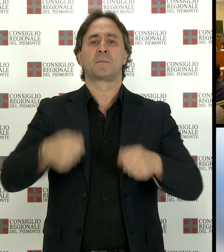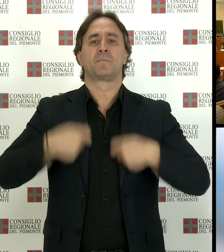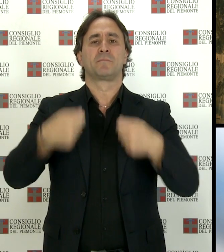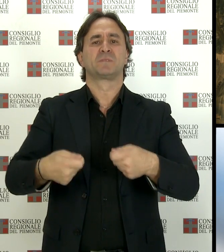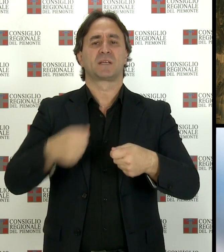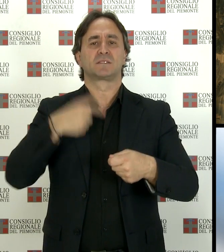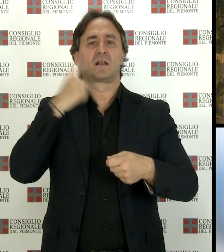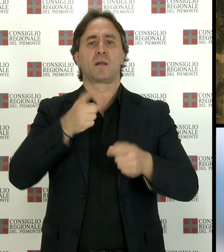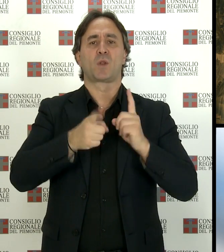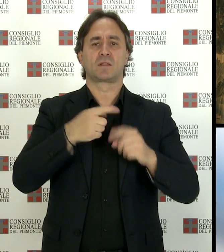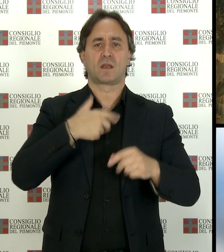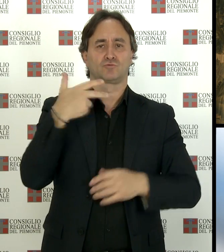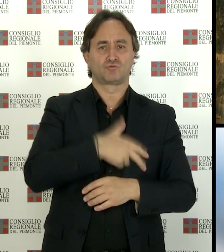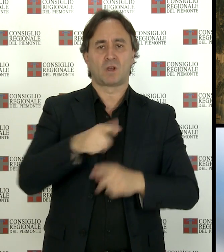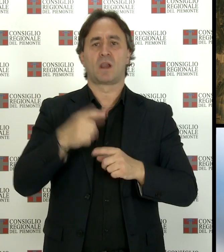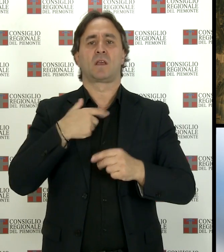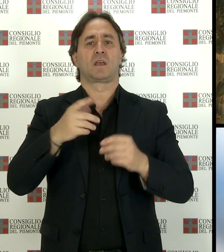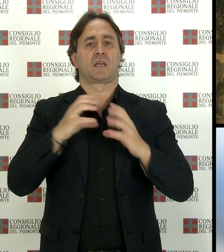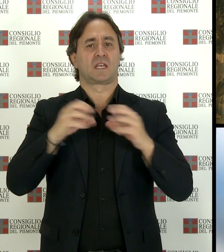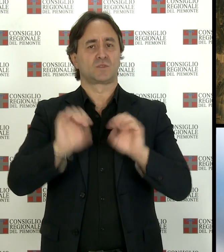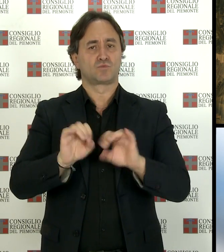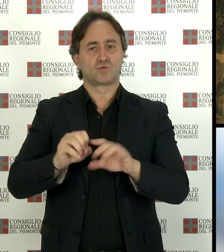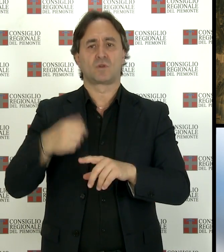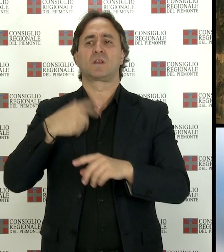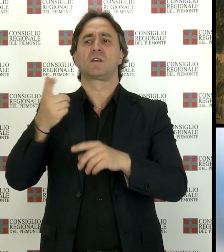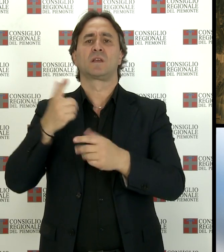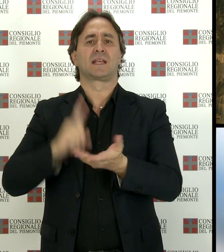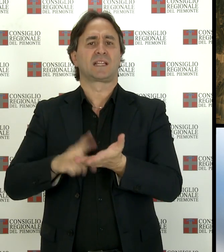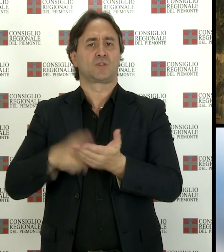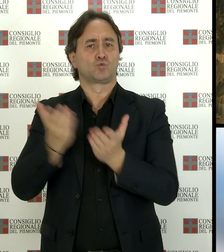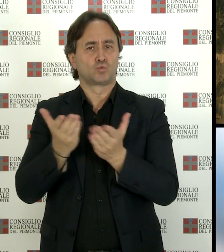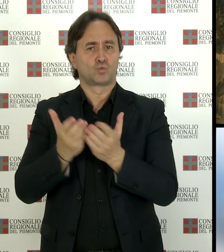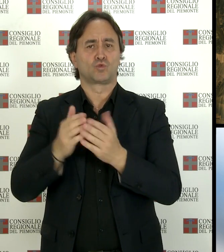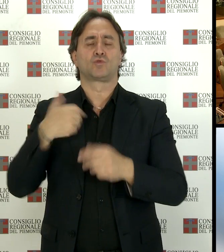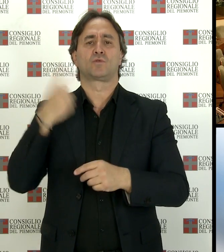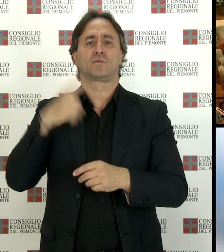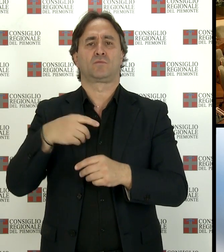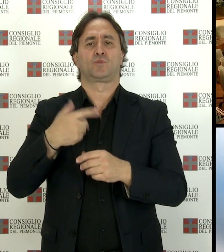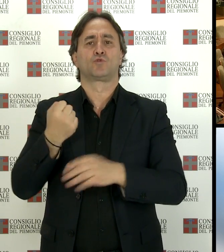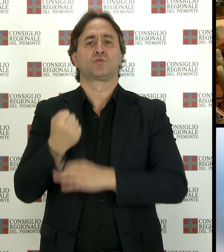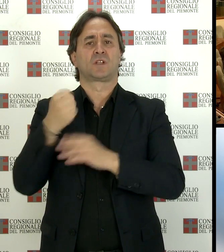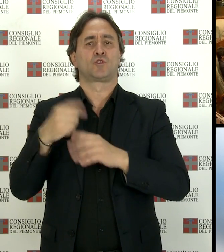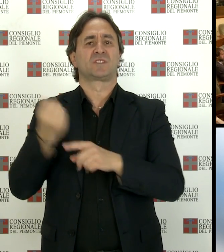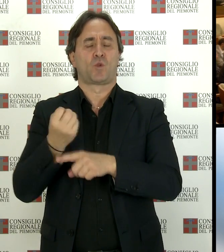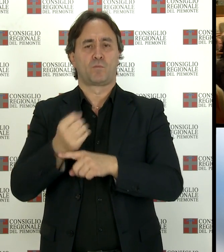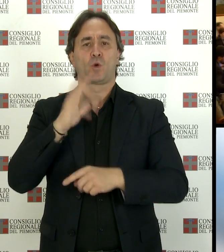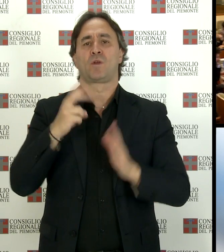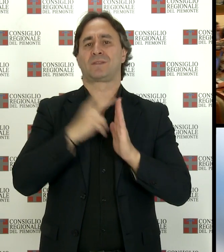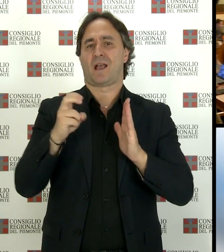istruzione innovazione diritto allo studio e sostegno allo sviluppo senza ricorrere a nuova tassazione e quanto emerge dal